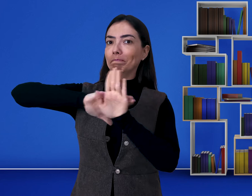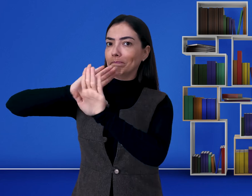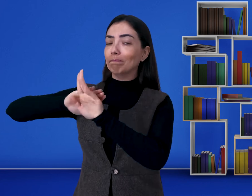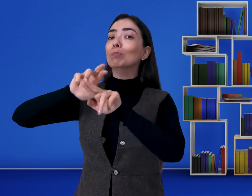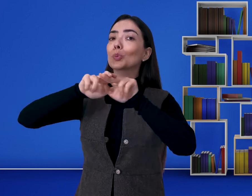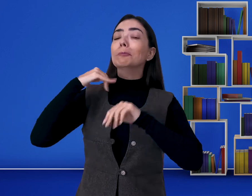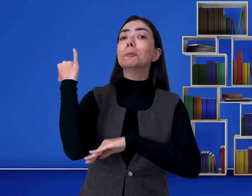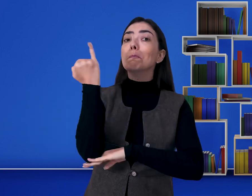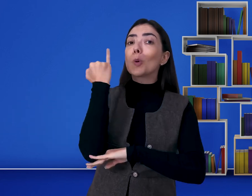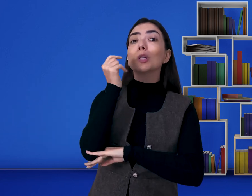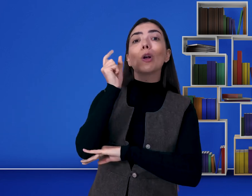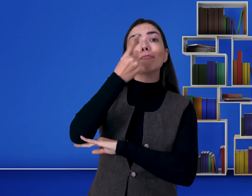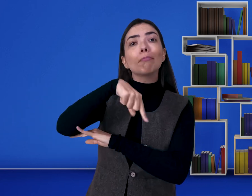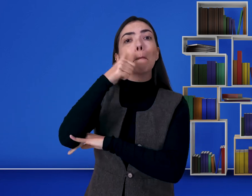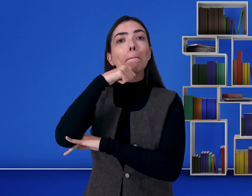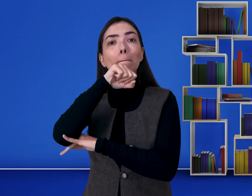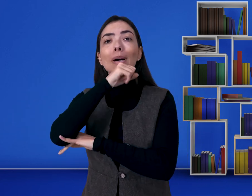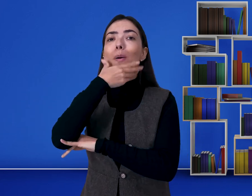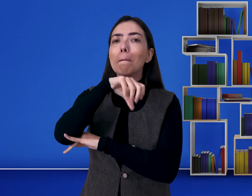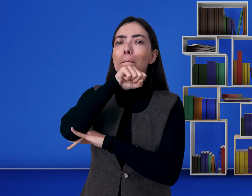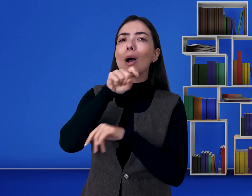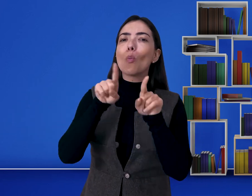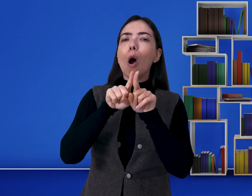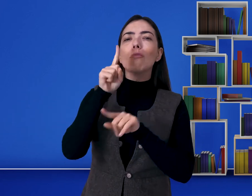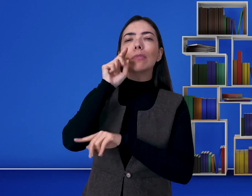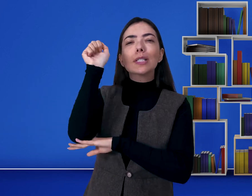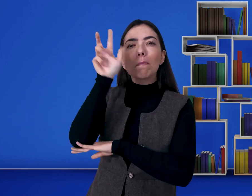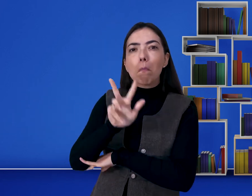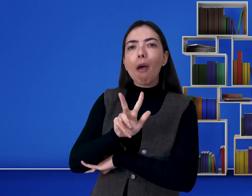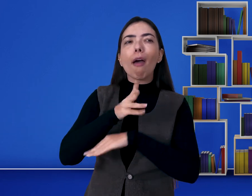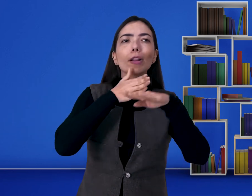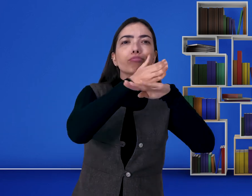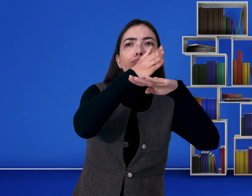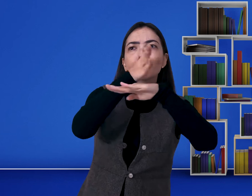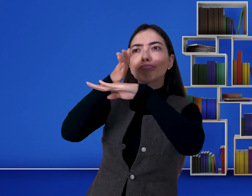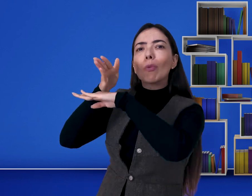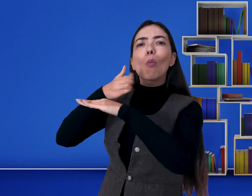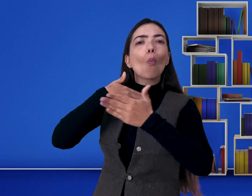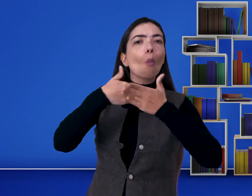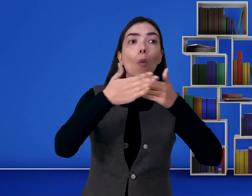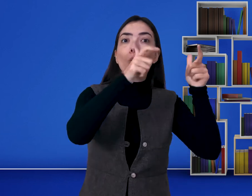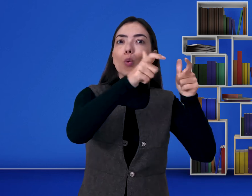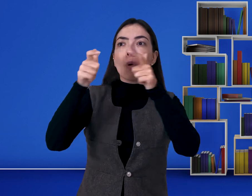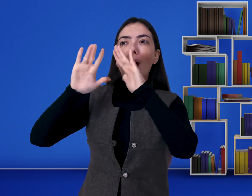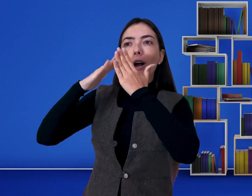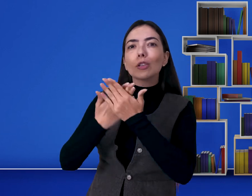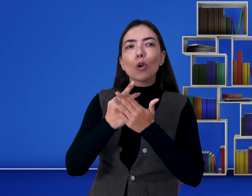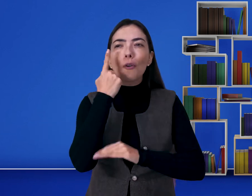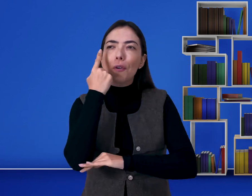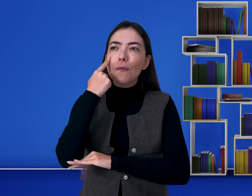Em muitos lugares, isso não acontece. E então, os pais precisam estar atentos e espertos